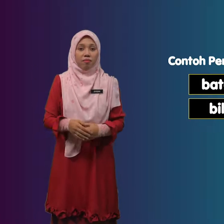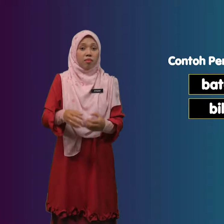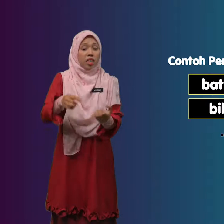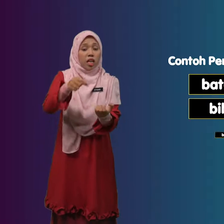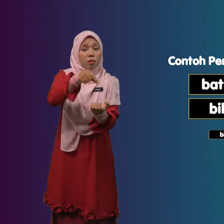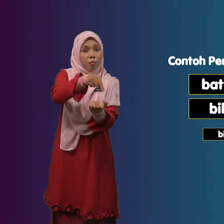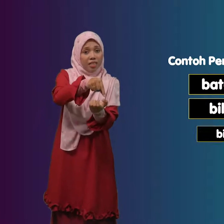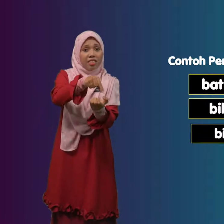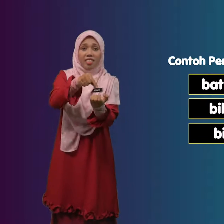Biji